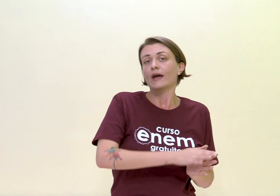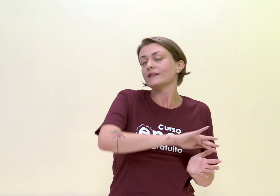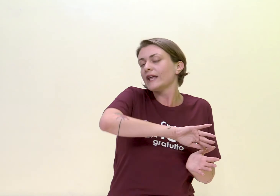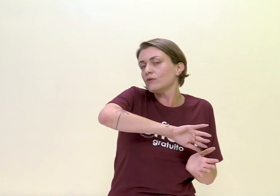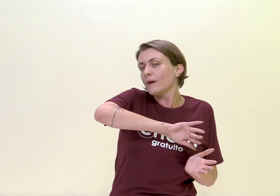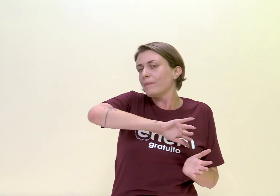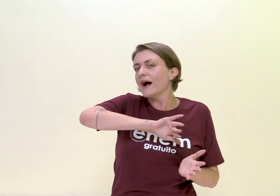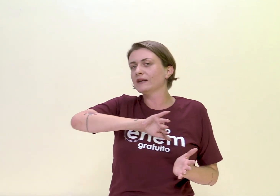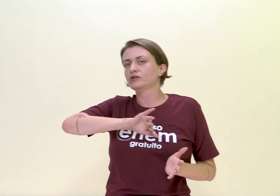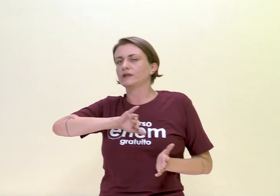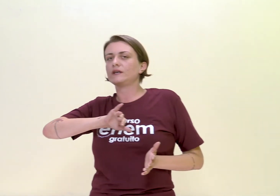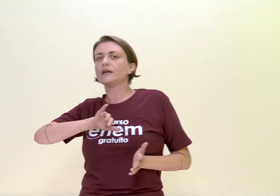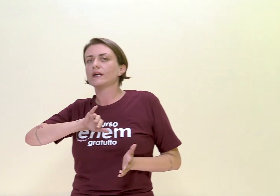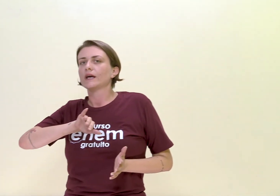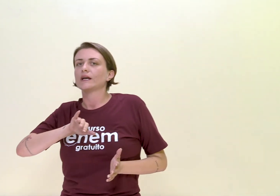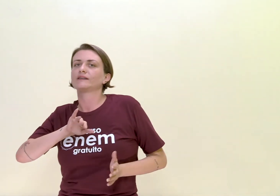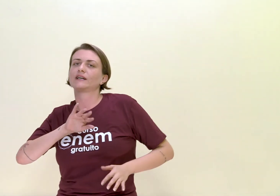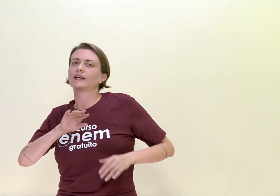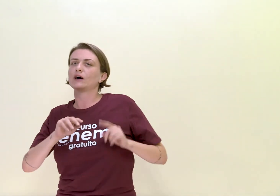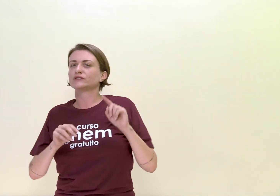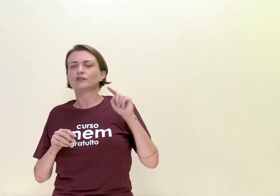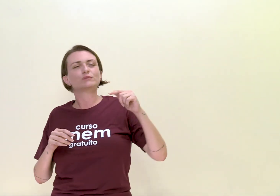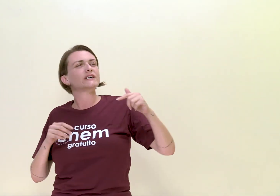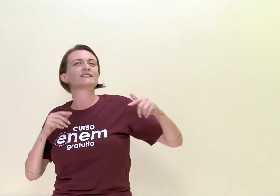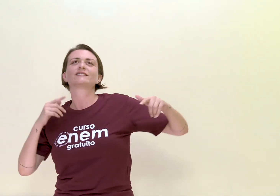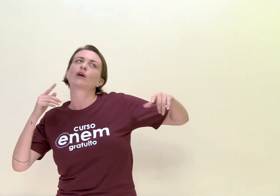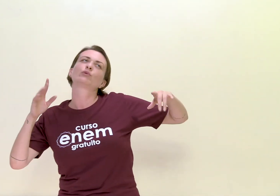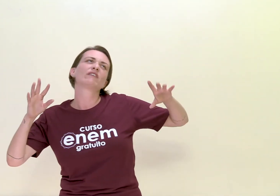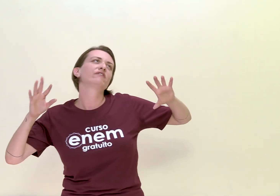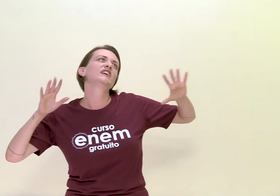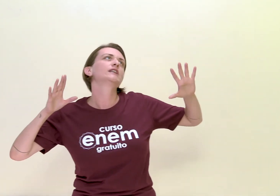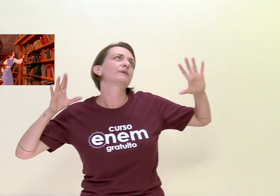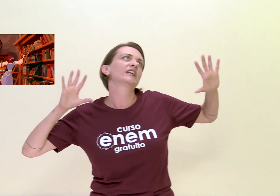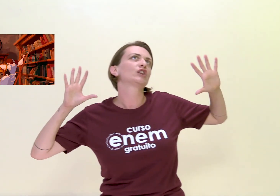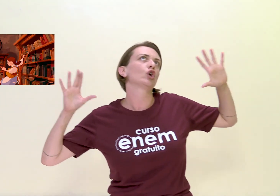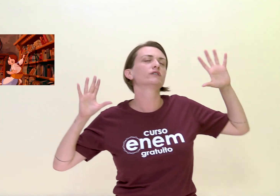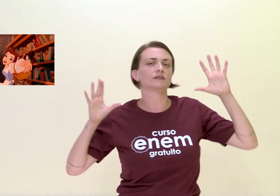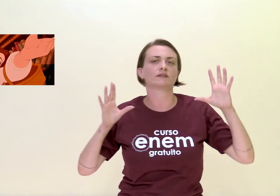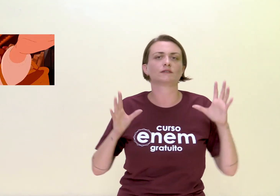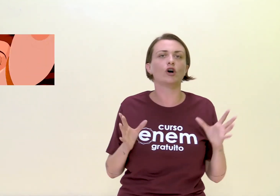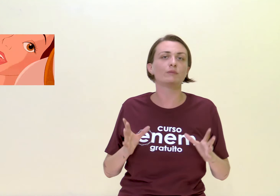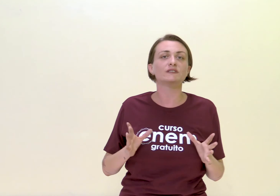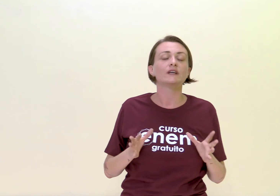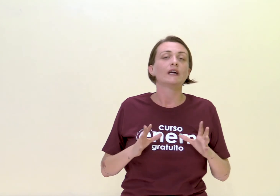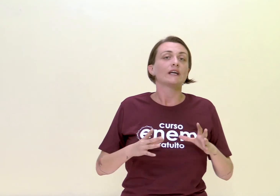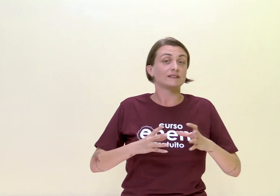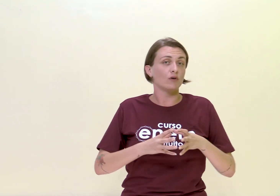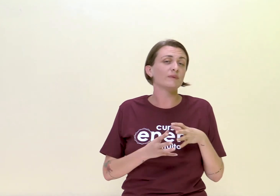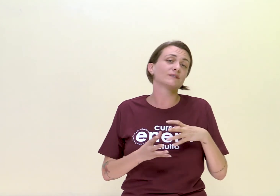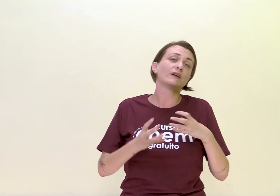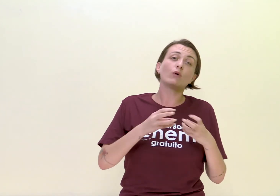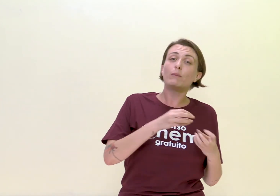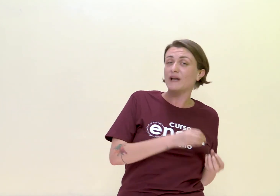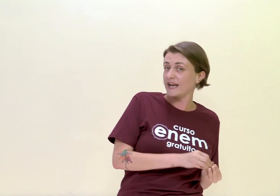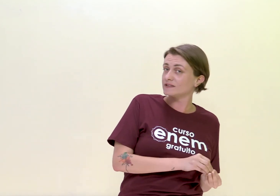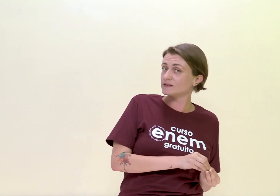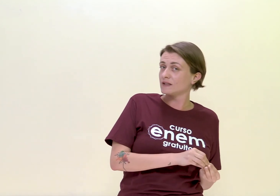Tem uma parte aqui que seria legal se a gente pudesse ter tempo na vida para ler todas essas obras, que são obras meio complexas,